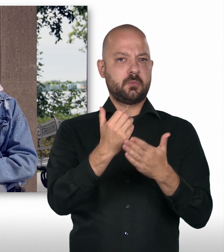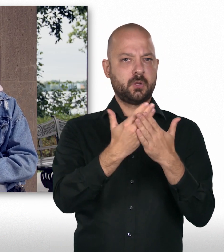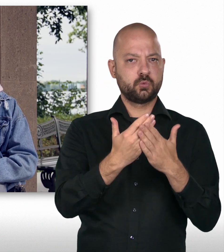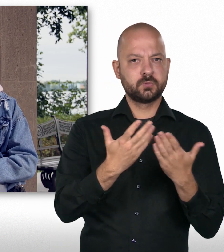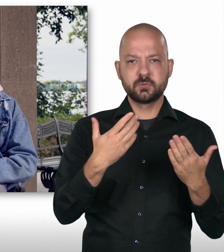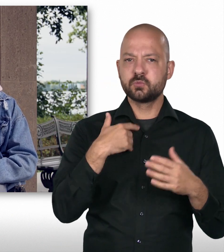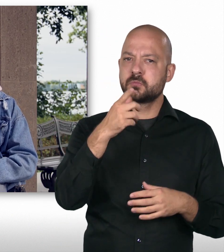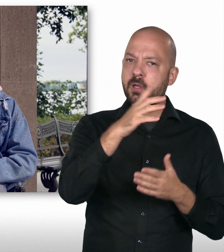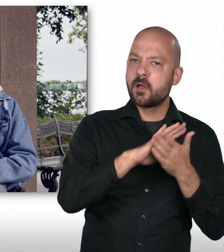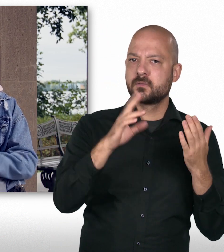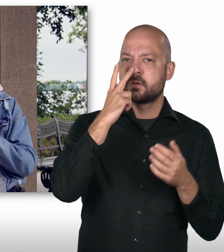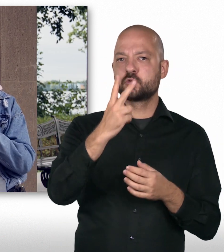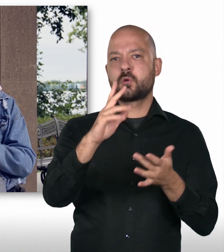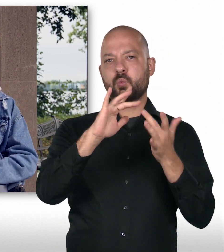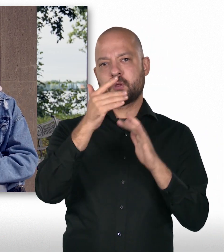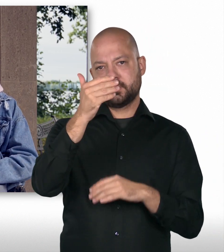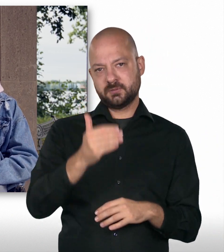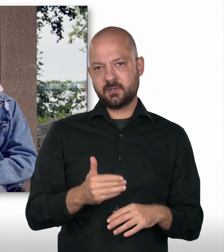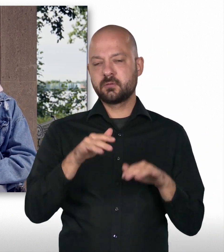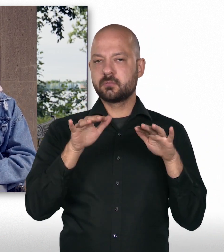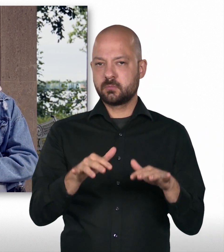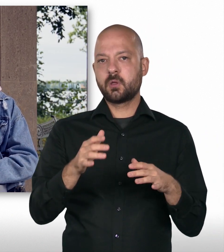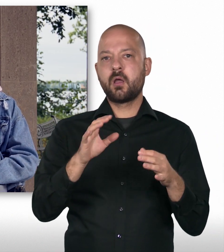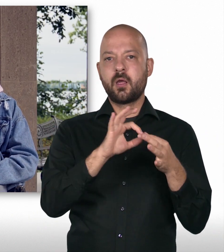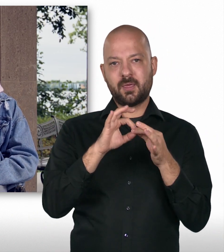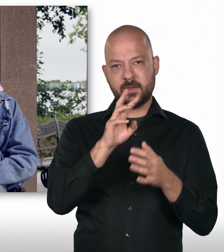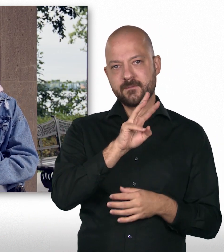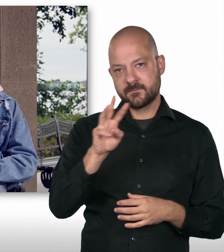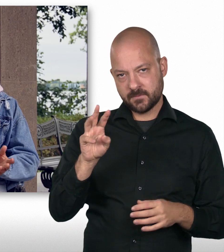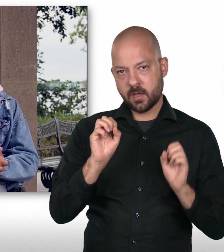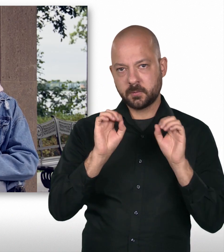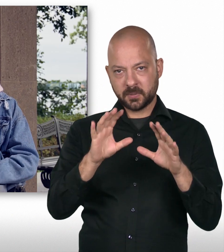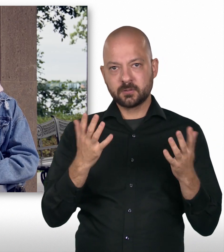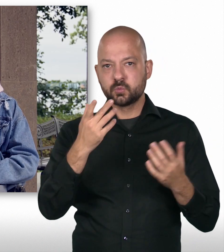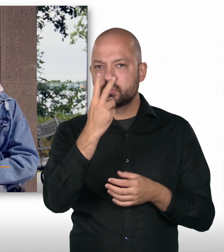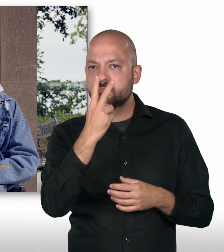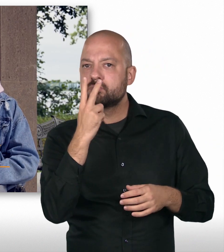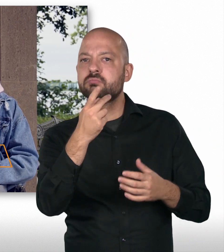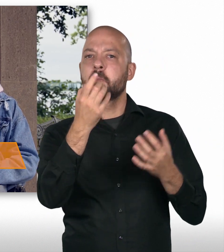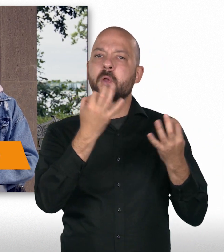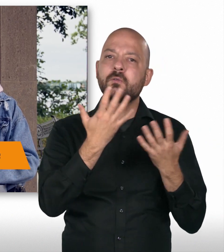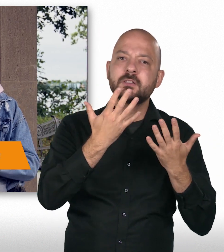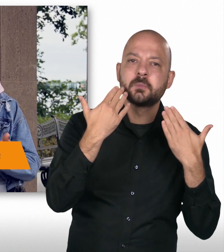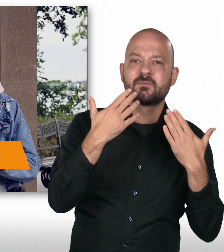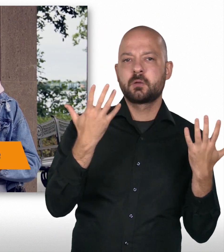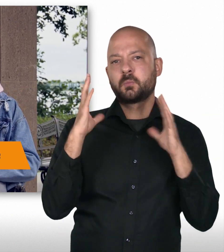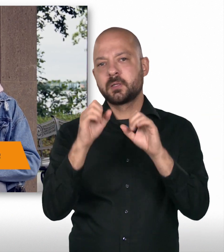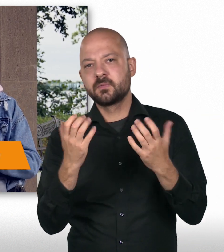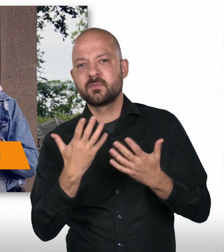Ausbildung beim Auswärtigen Amt zu machen, dann rate ich euch einfach mal auf der Website vorbeizuschauen. Der Link ist hier eingeblendet. Und da findet ihr auch alle Infos, wann ihr euch bewerben müsst, was ihr